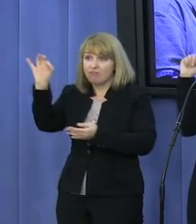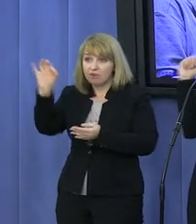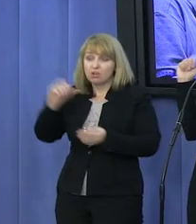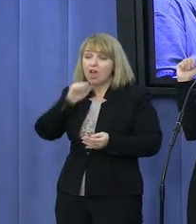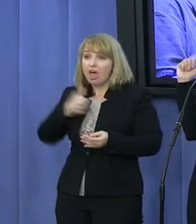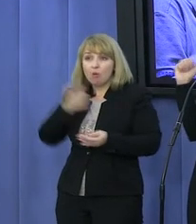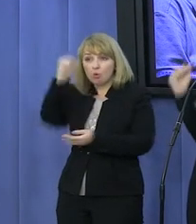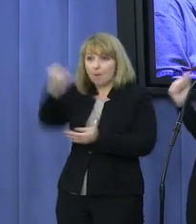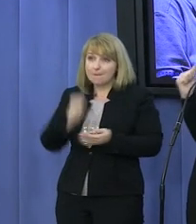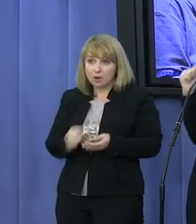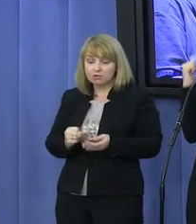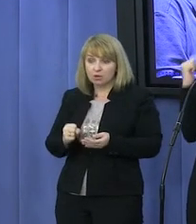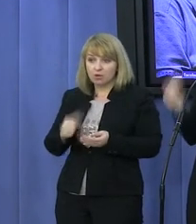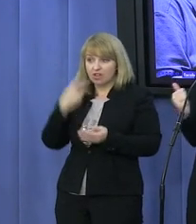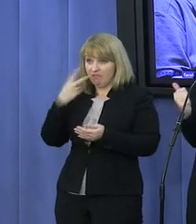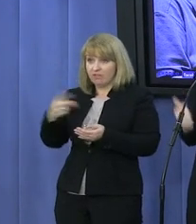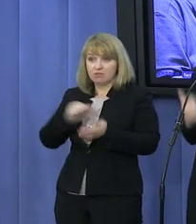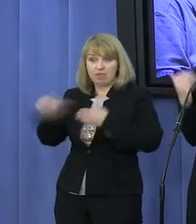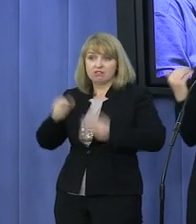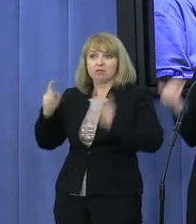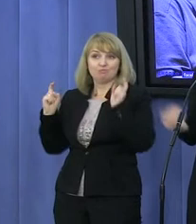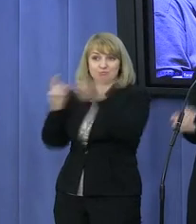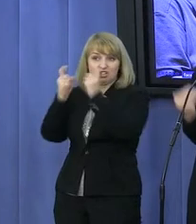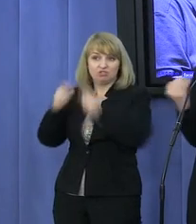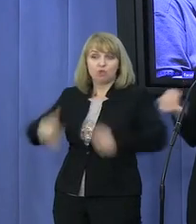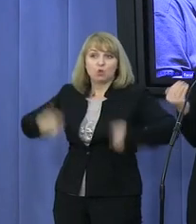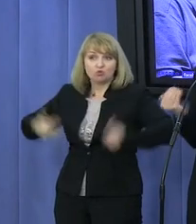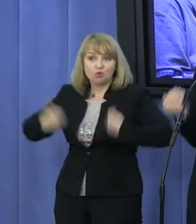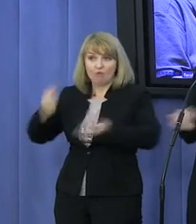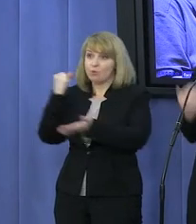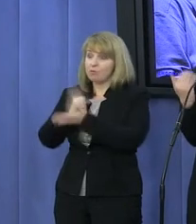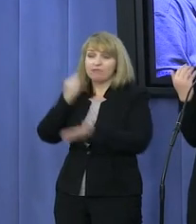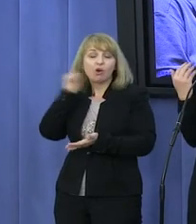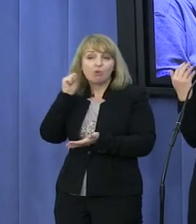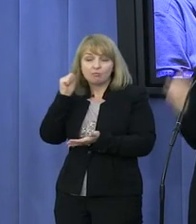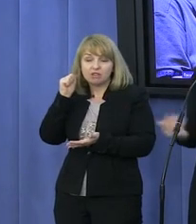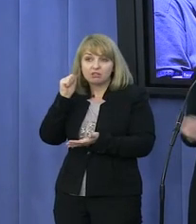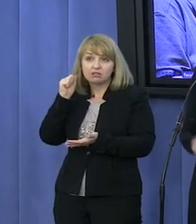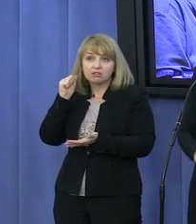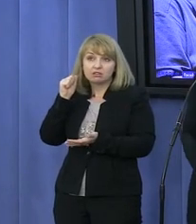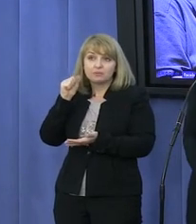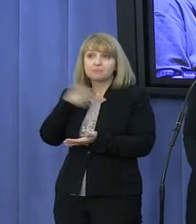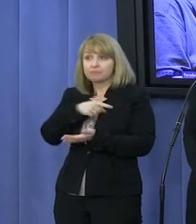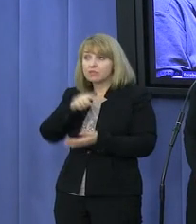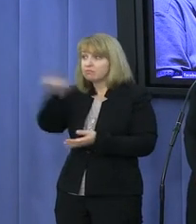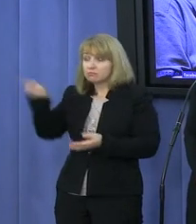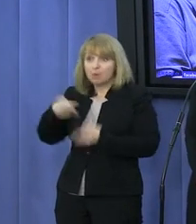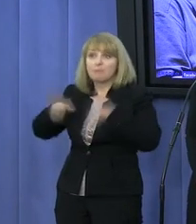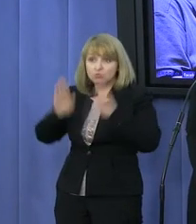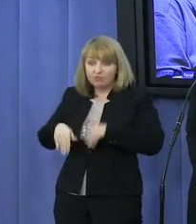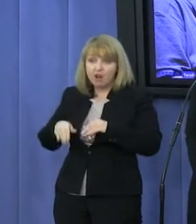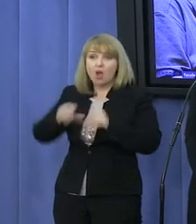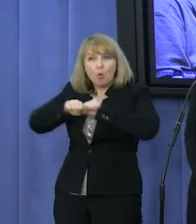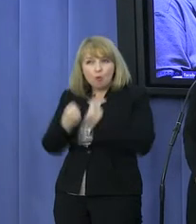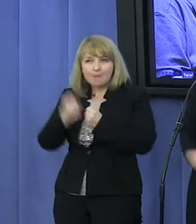który w sposób jawny wypowiada się przeciwko zdrowiu i prawom kobiet, pozwalając, by ich prawa były